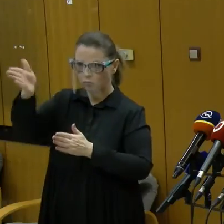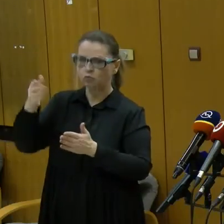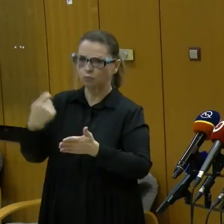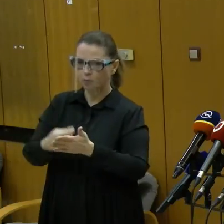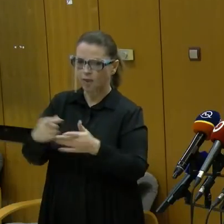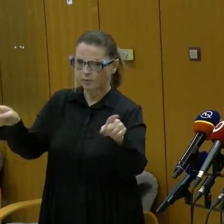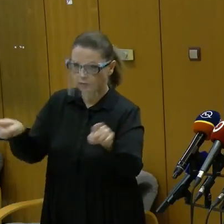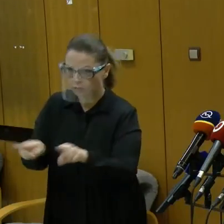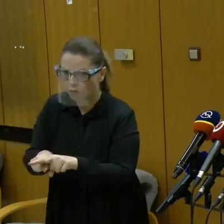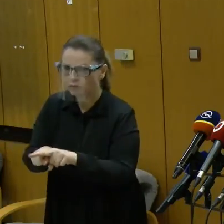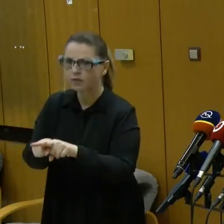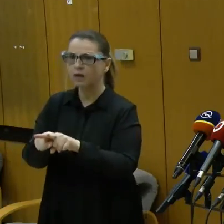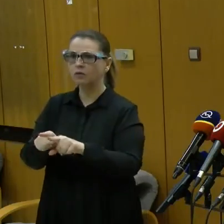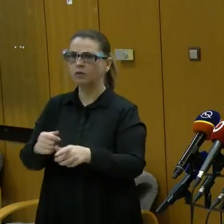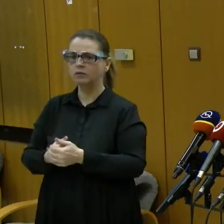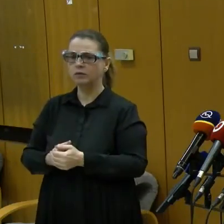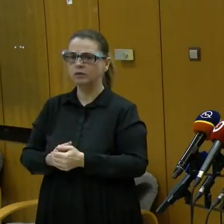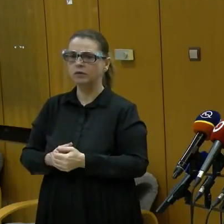Ďakujem